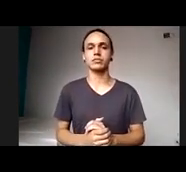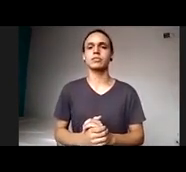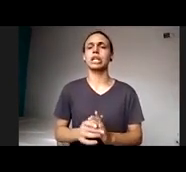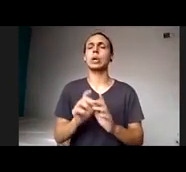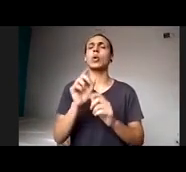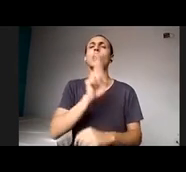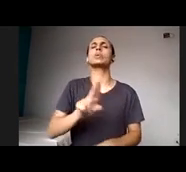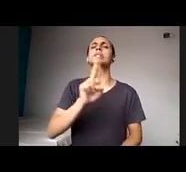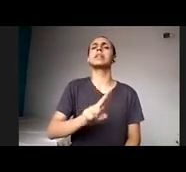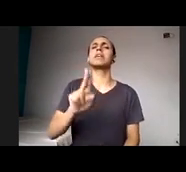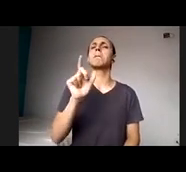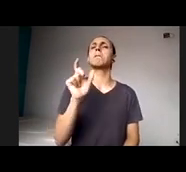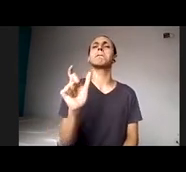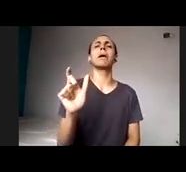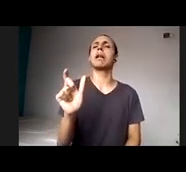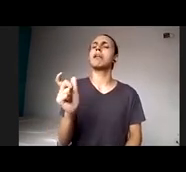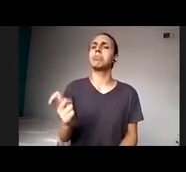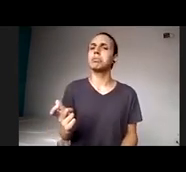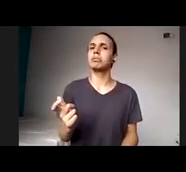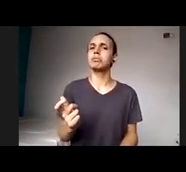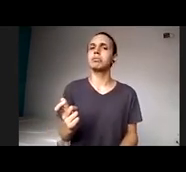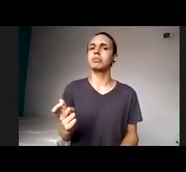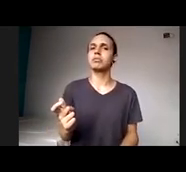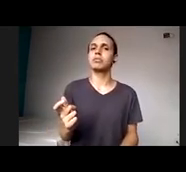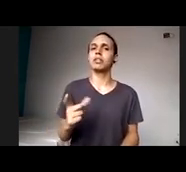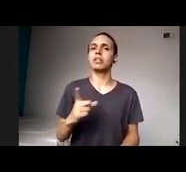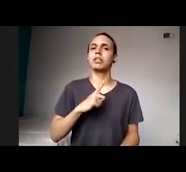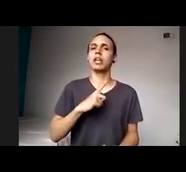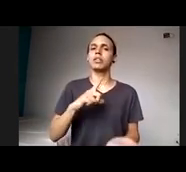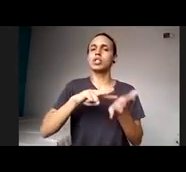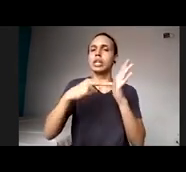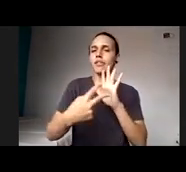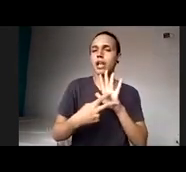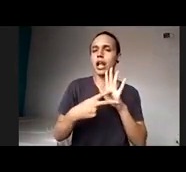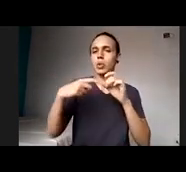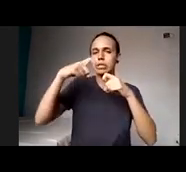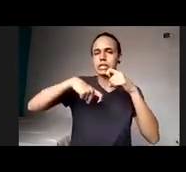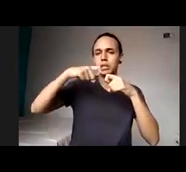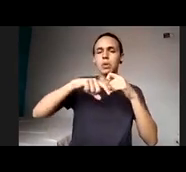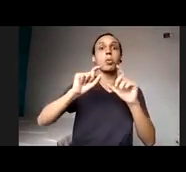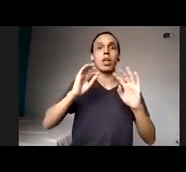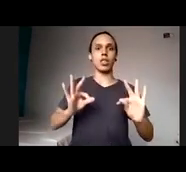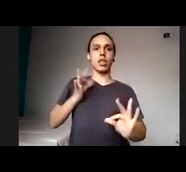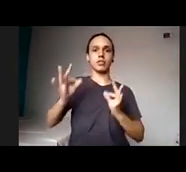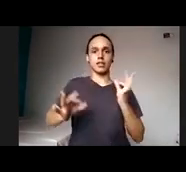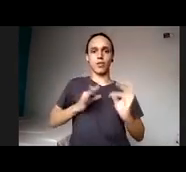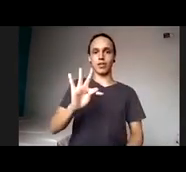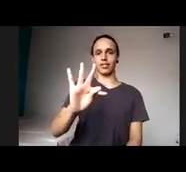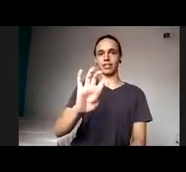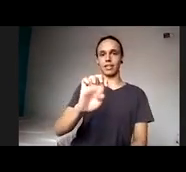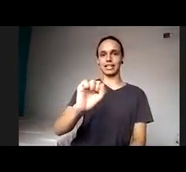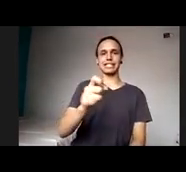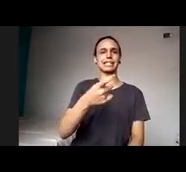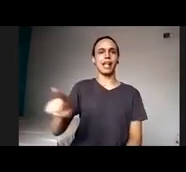que ela tem um cunho sexual. Essa palavra se chama tesão. Tesão. Vocês têm